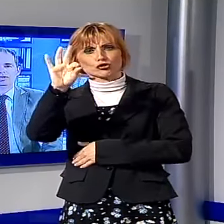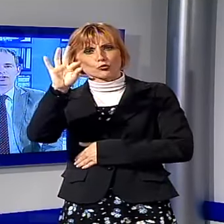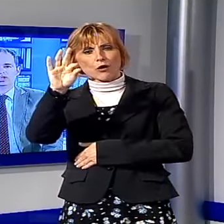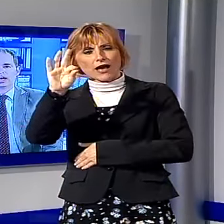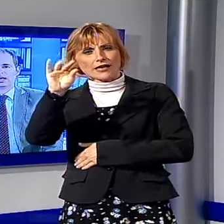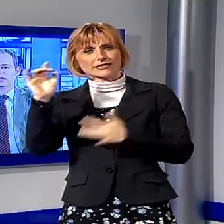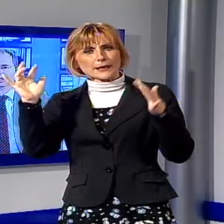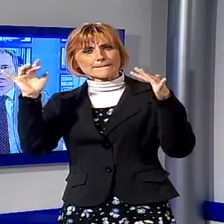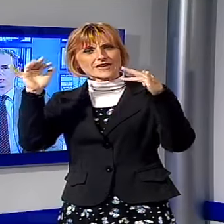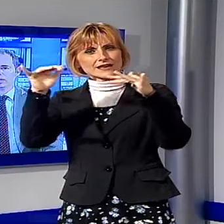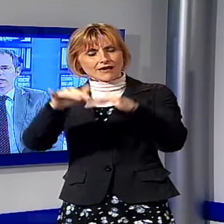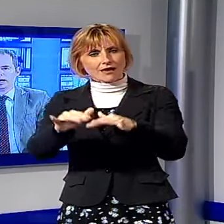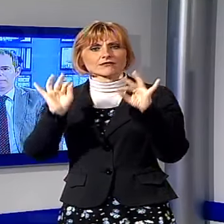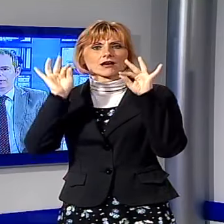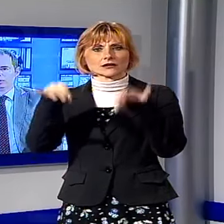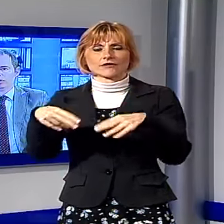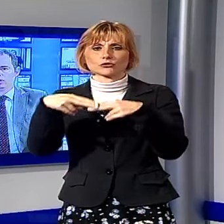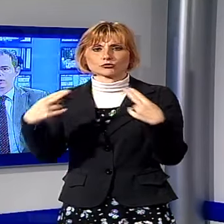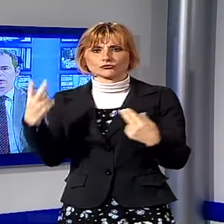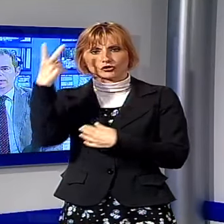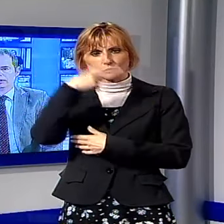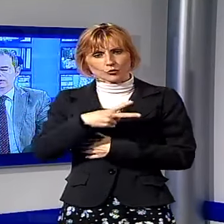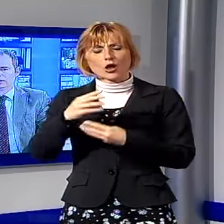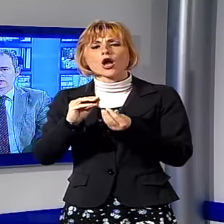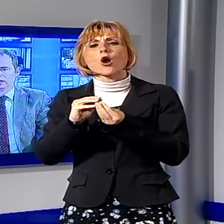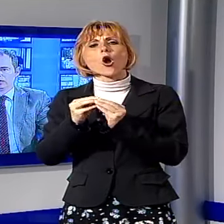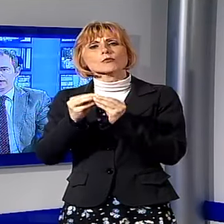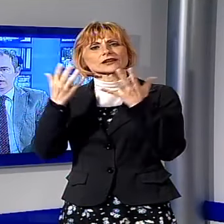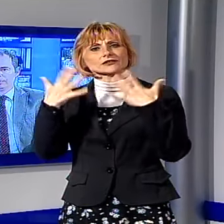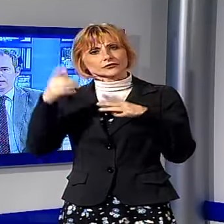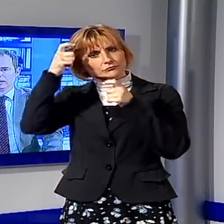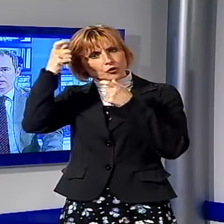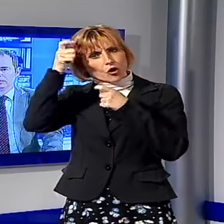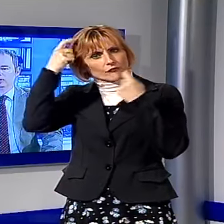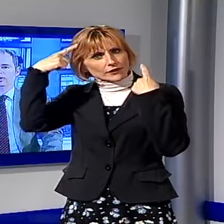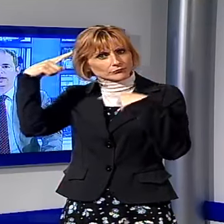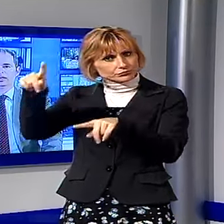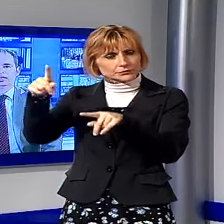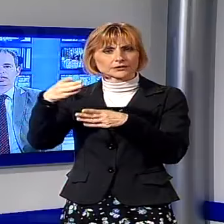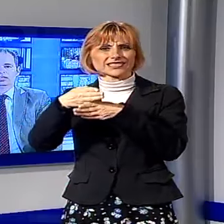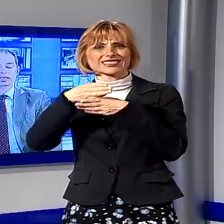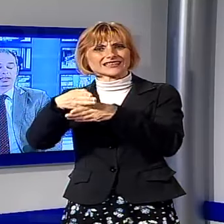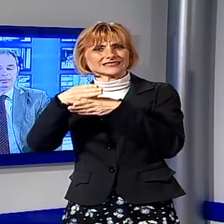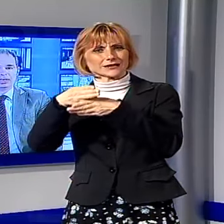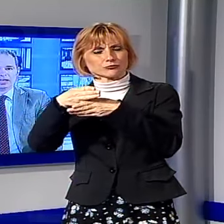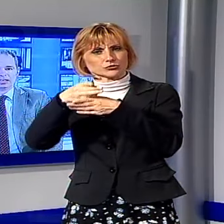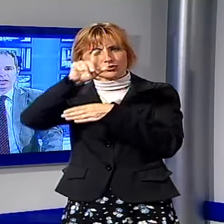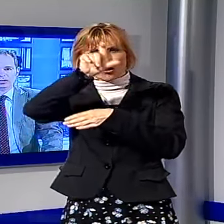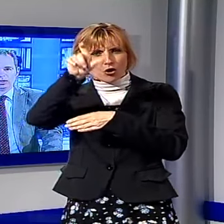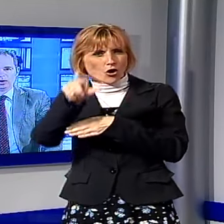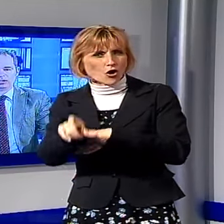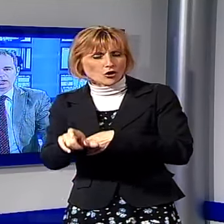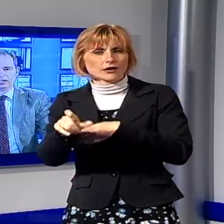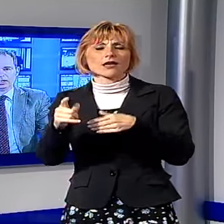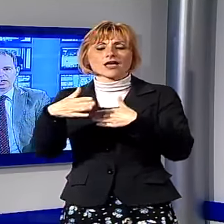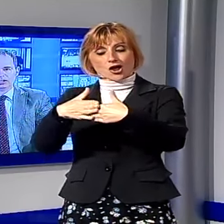provincia di Lucca nell'ambito dell'operazione gestita dal governo per la distribuzione degli immigrati arrivati